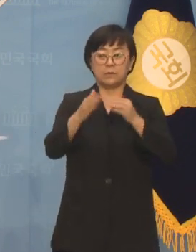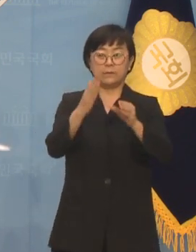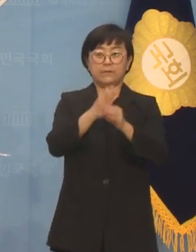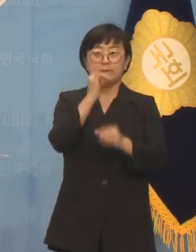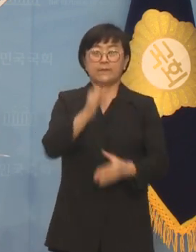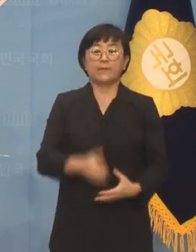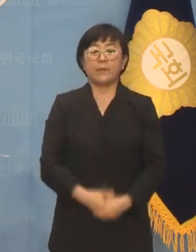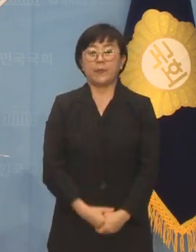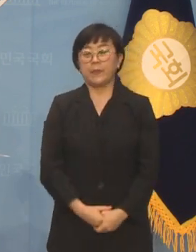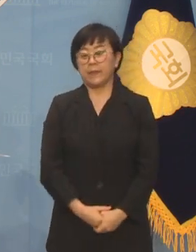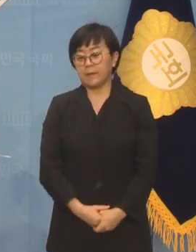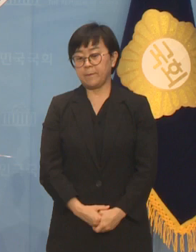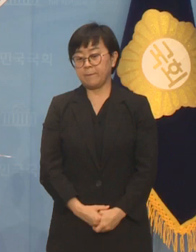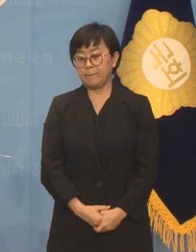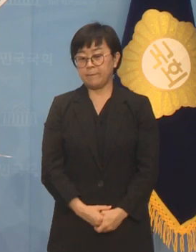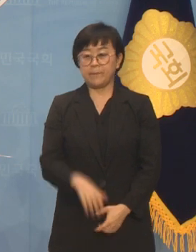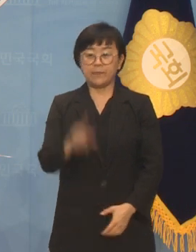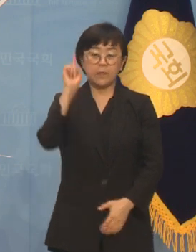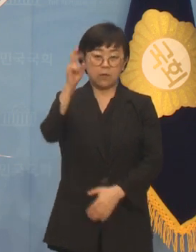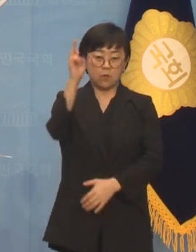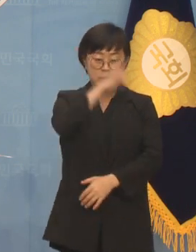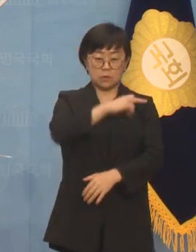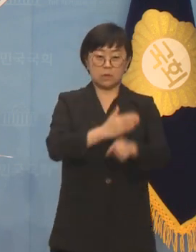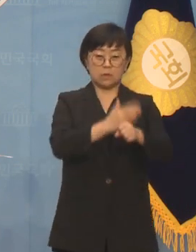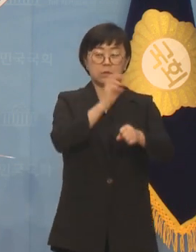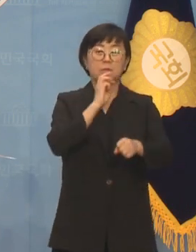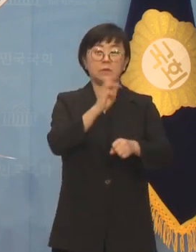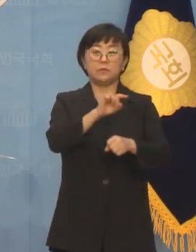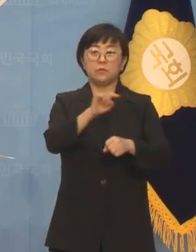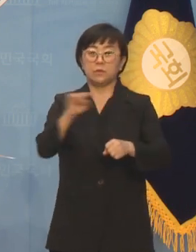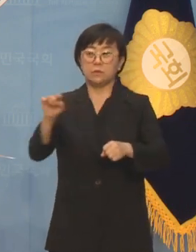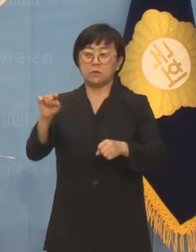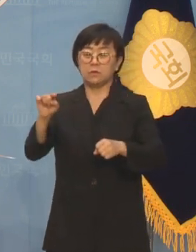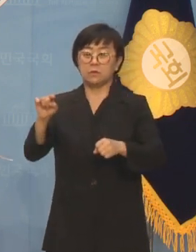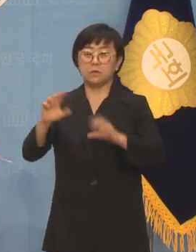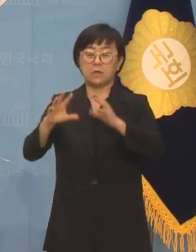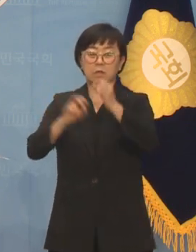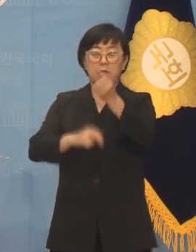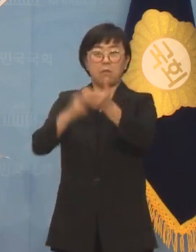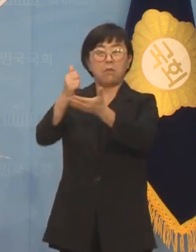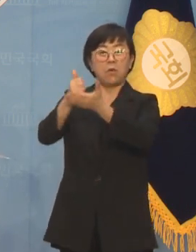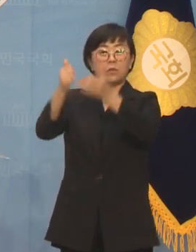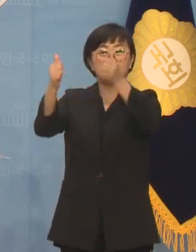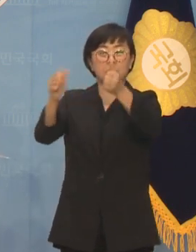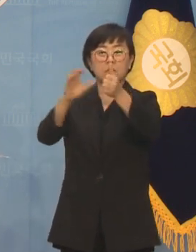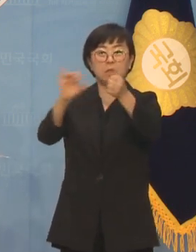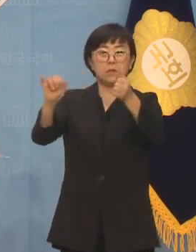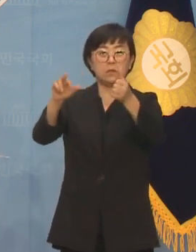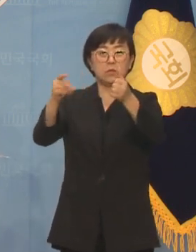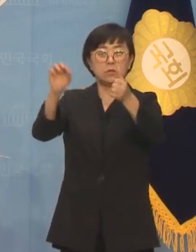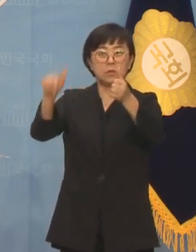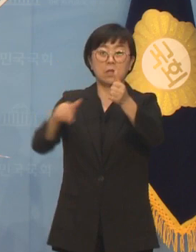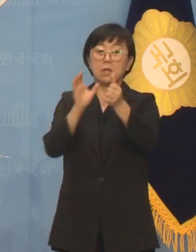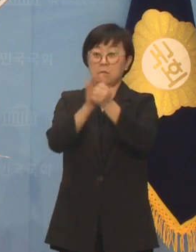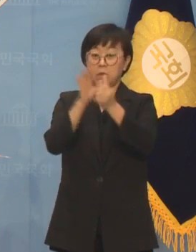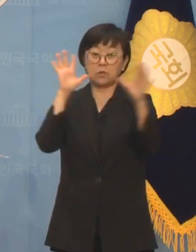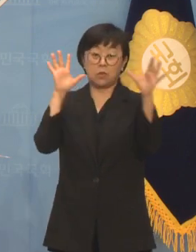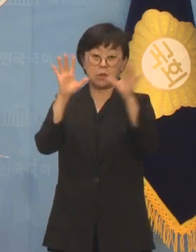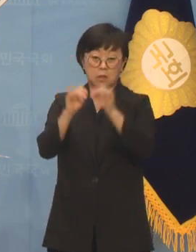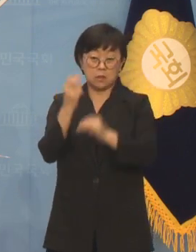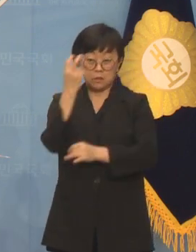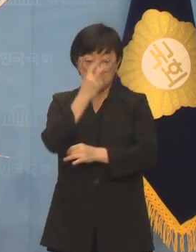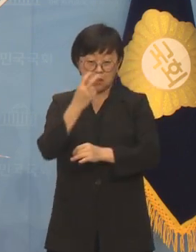또한 내일 오전 9시 30분부터 헌법재판소장 이종석 임명동의안